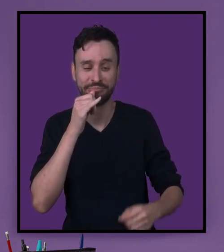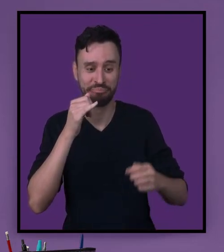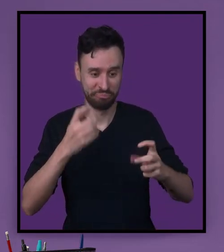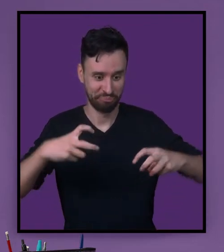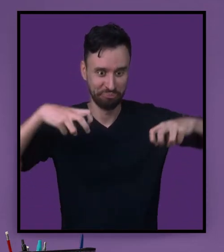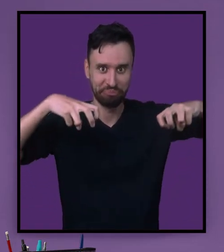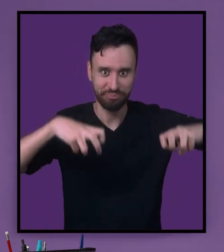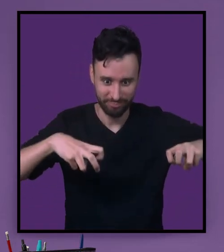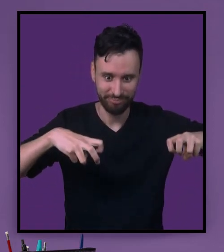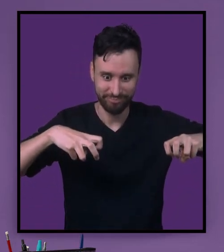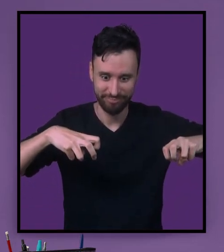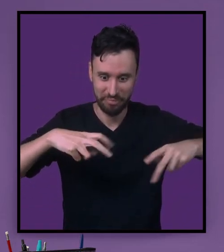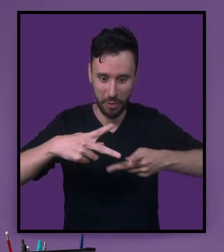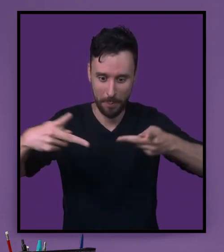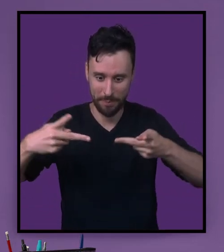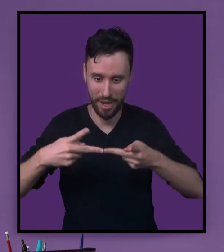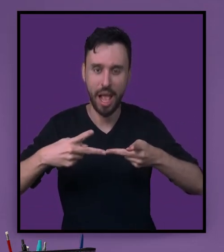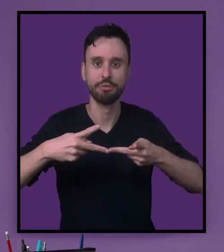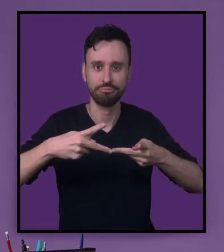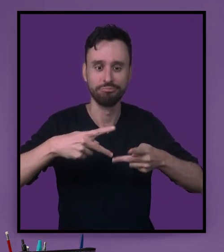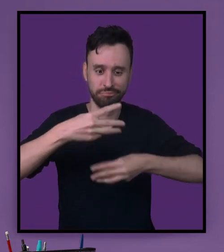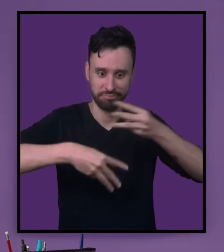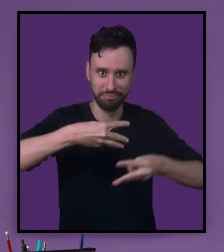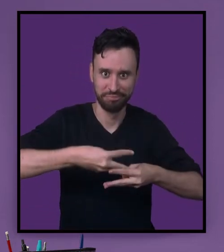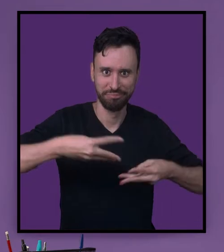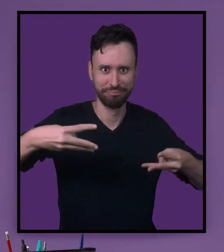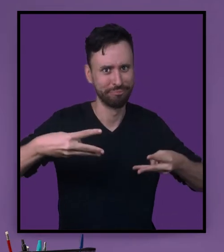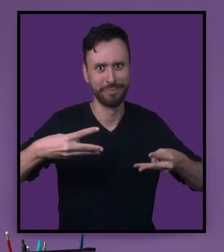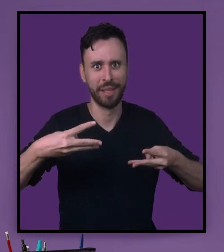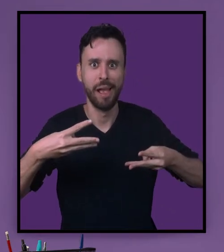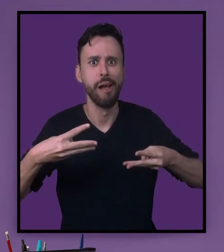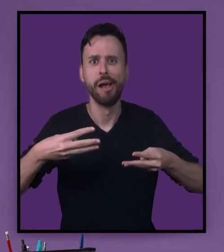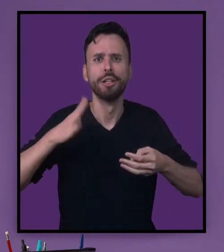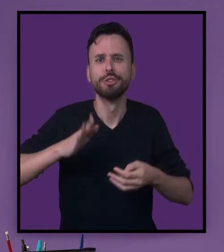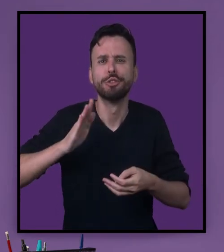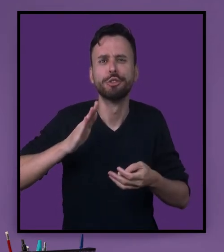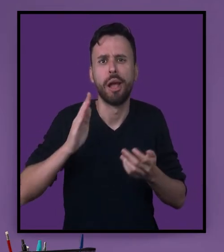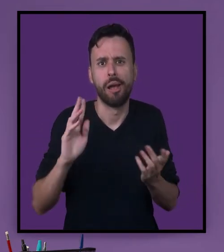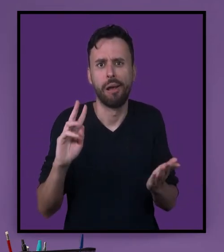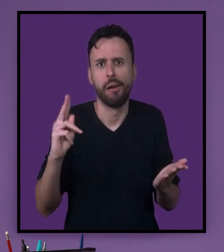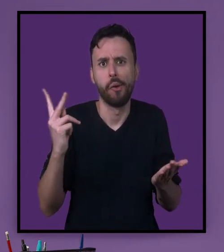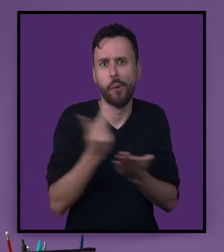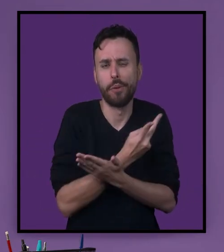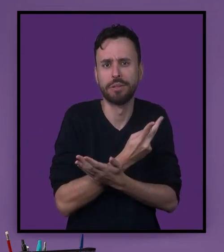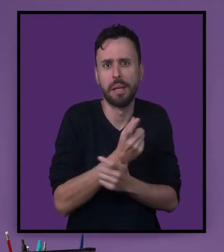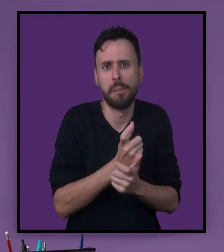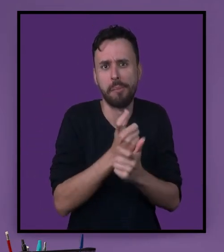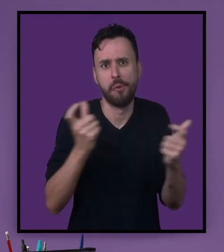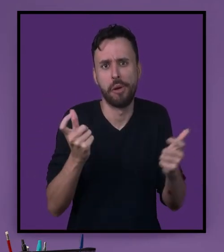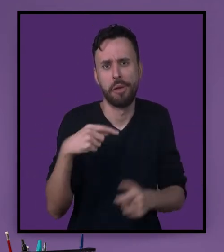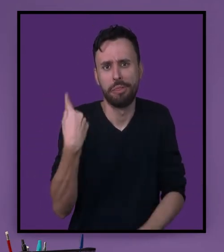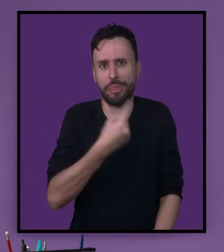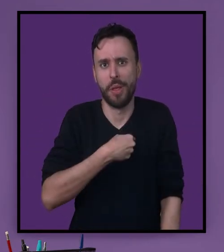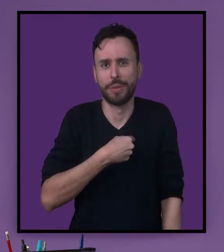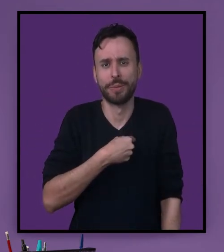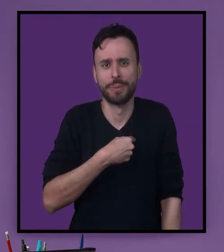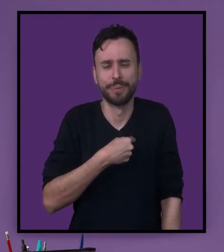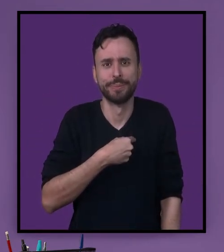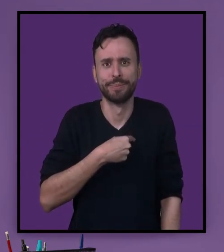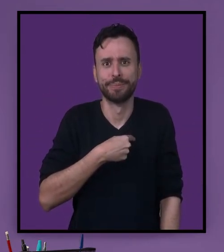utilizado, e que a maioria de nós gostamos. Acredito eu. Suponha que ele é servido a